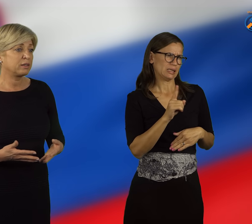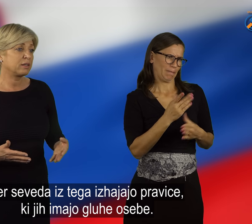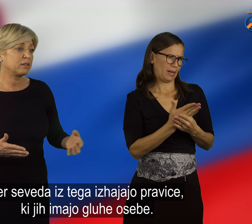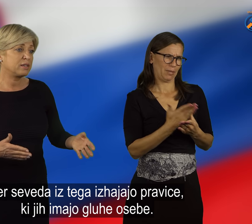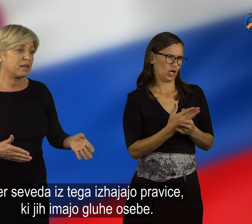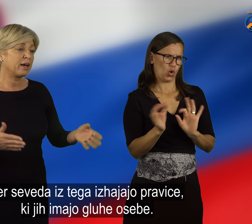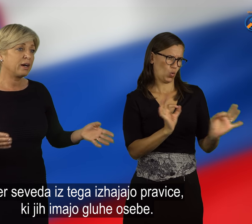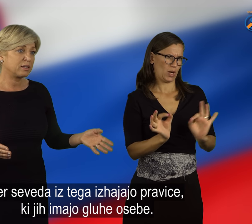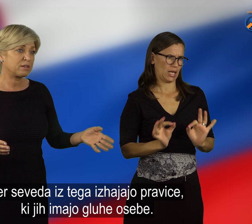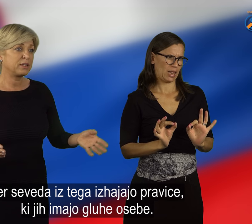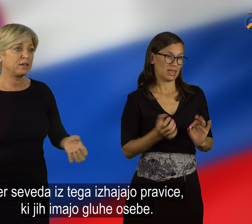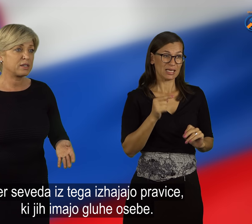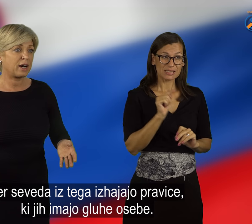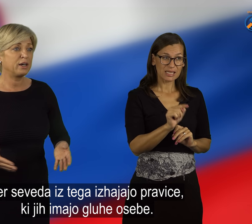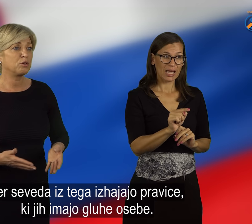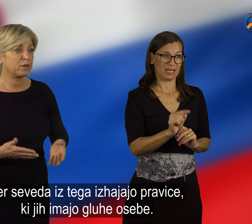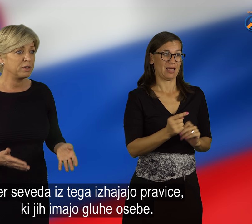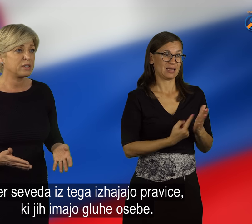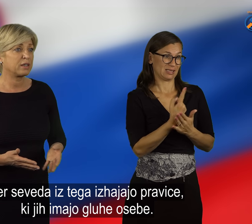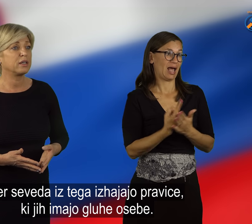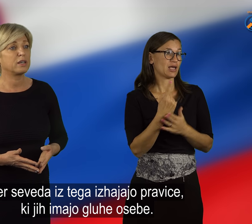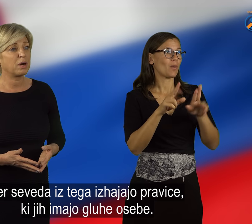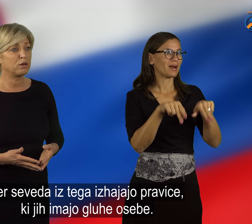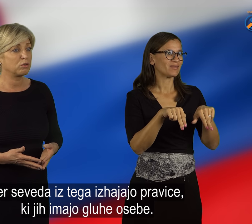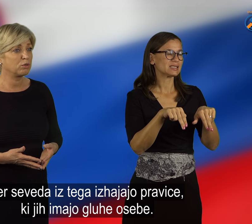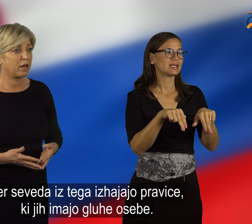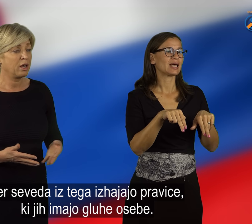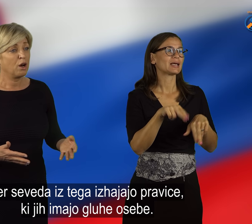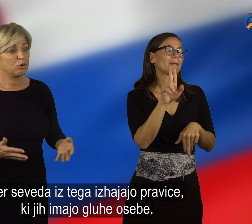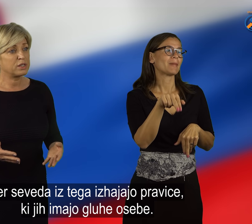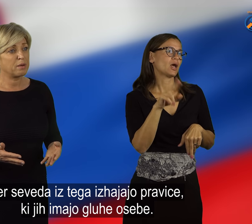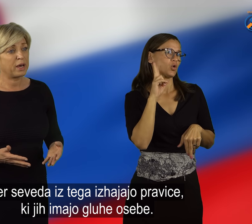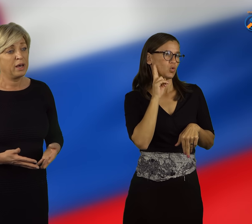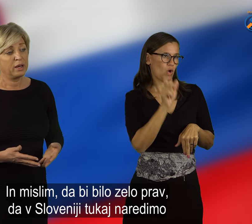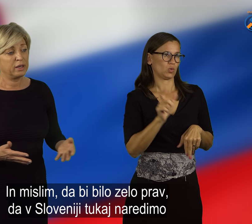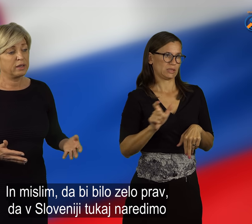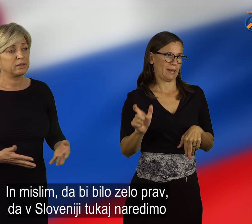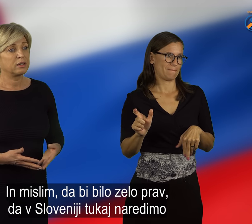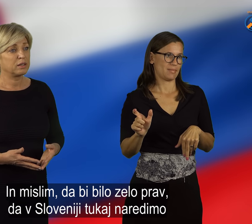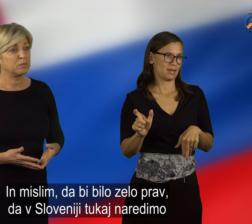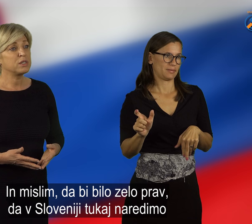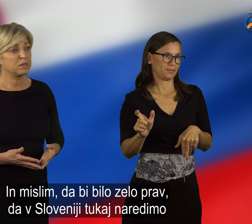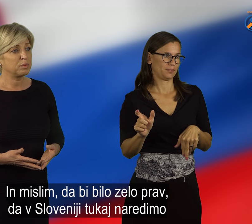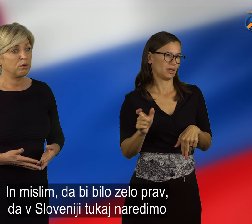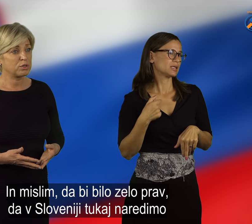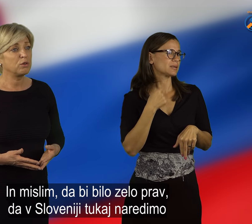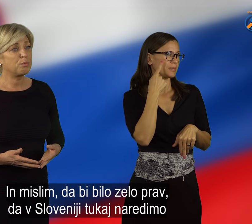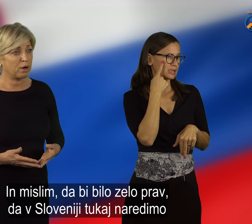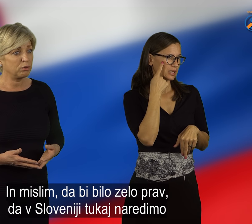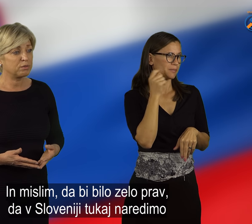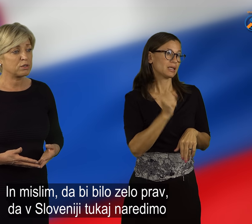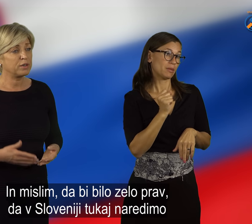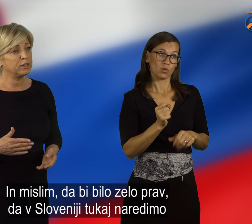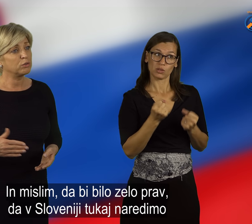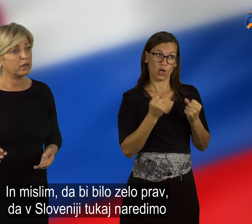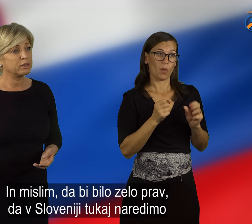urejen, ker iz tega seveda izhajajo pravice, ki jih imajo gluhe osebe. In mislim, da bi bilo zelo